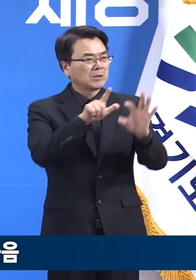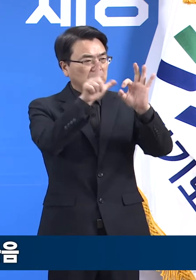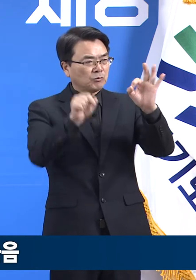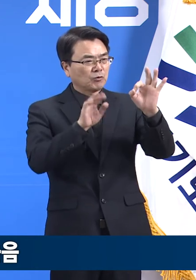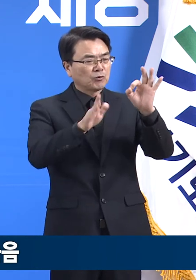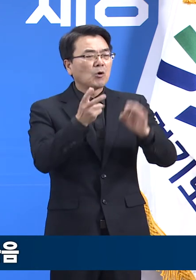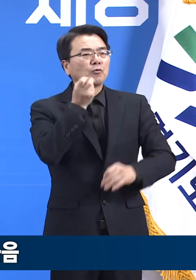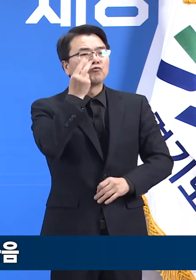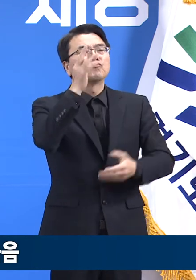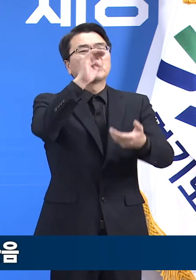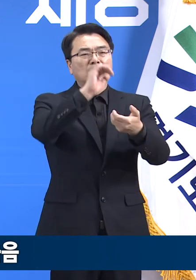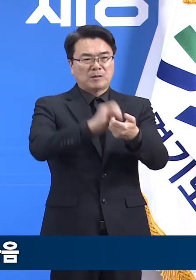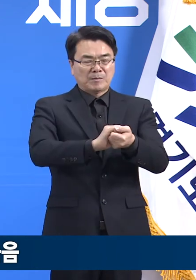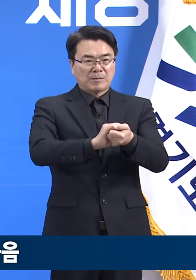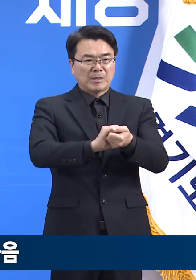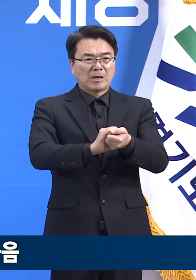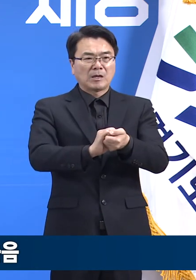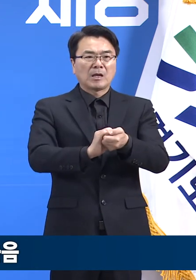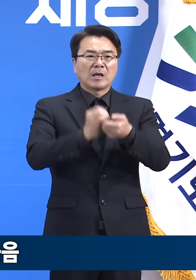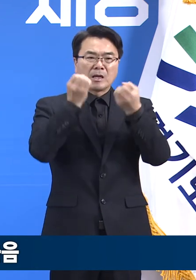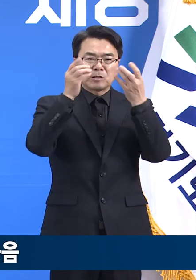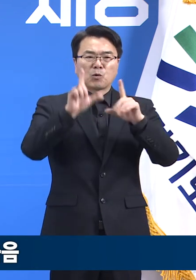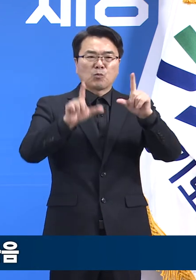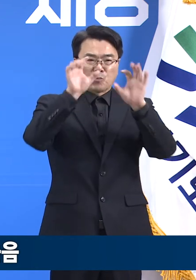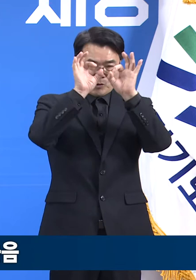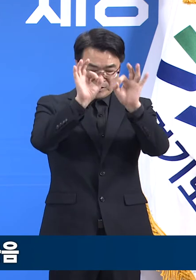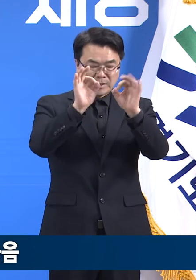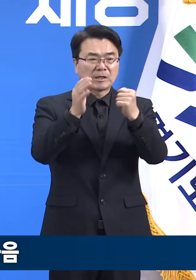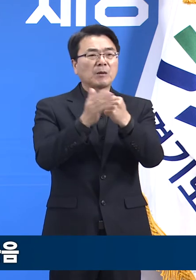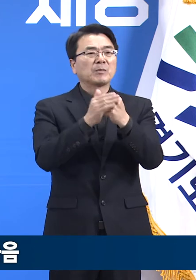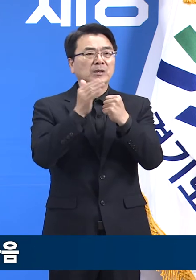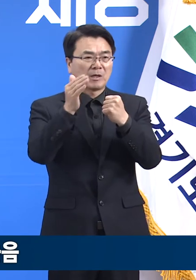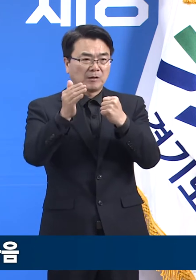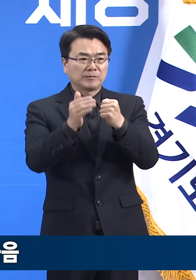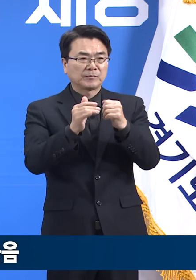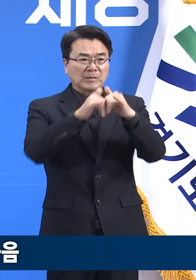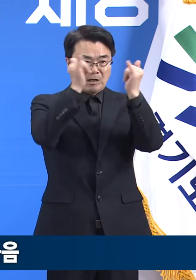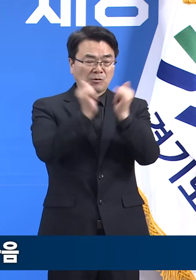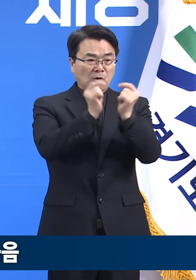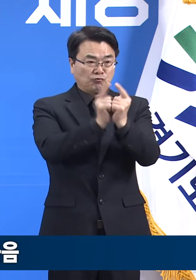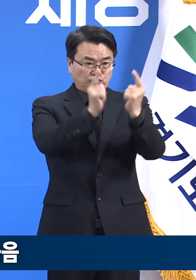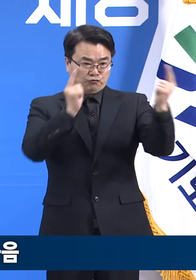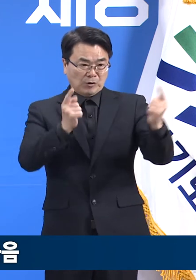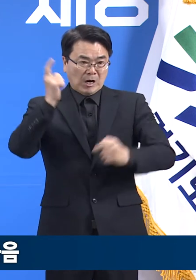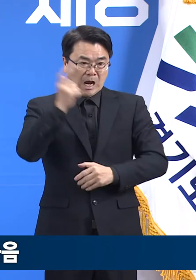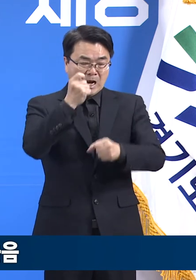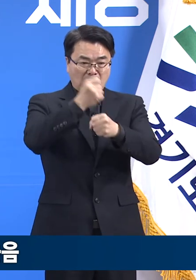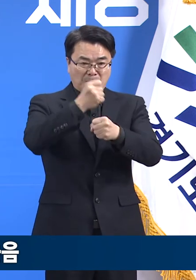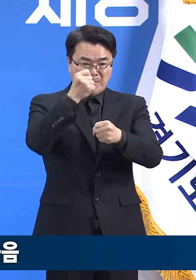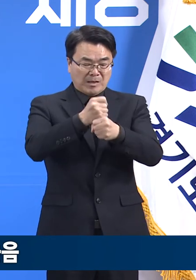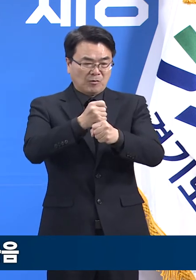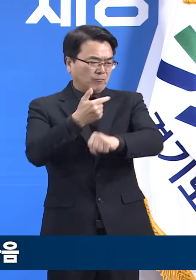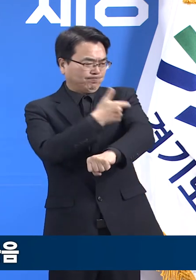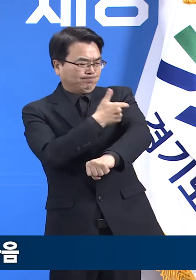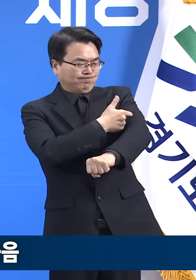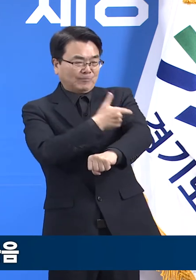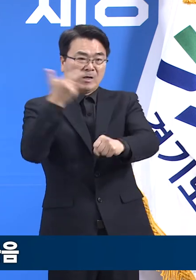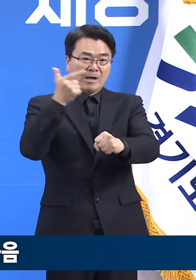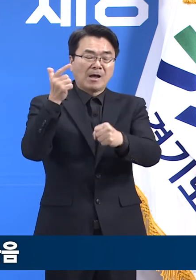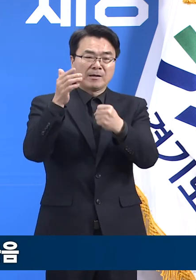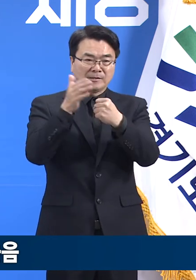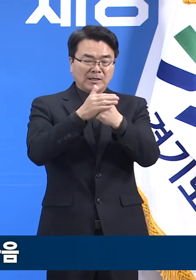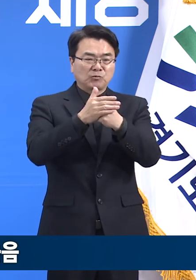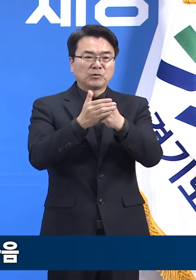달여 만입니다. 신속한 3차 접종 시행 및 거리 두기 강화 조치로 인해 확진자가 감소서로 전환된 것으로